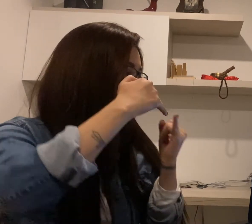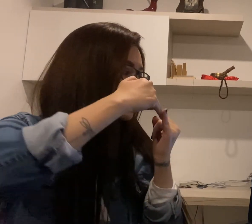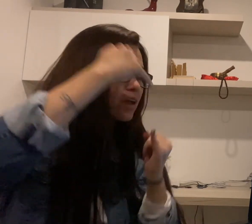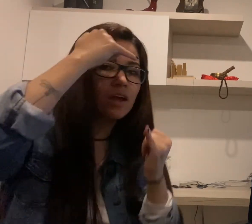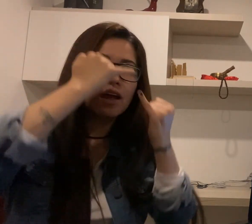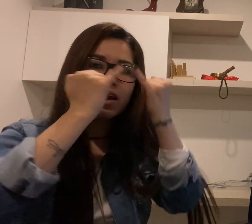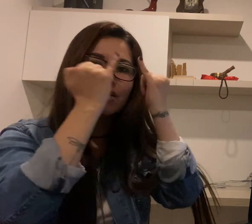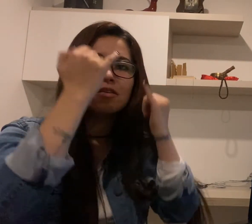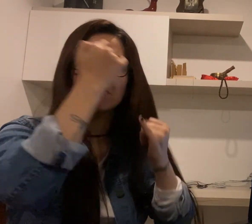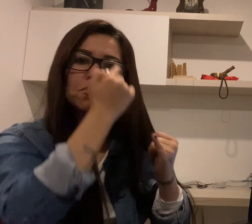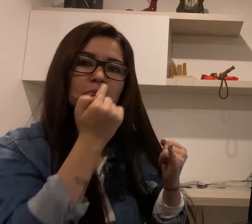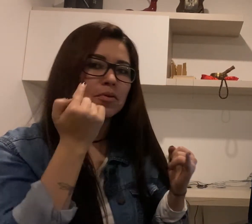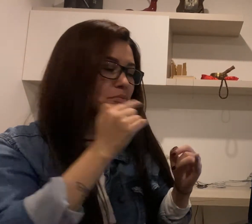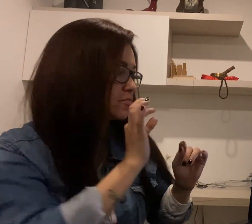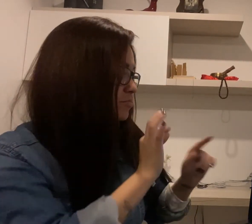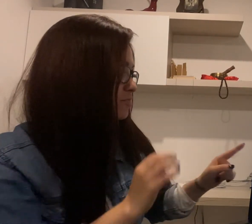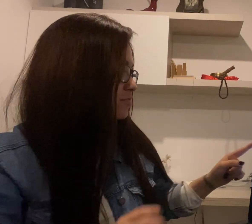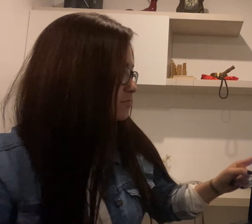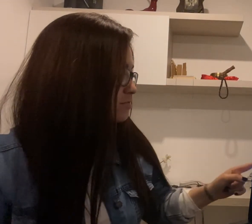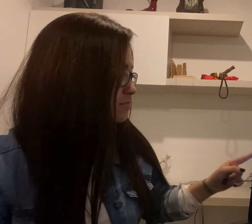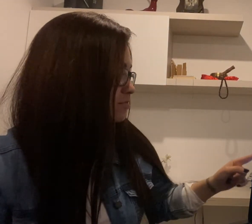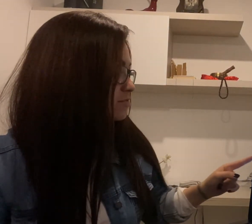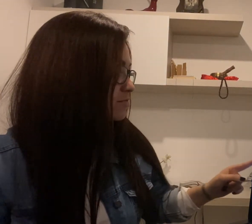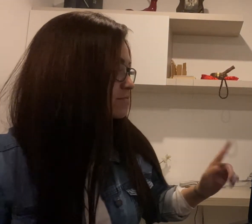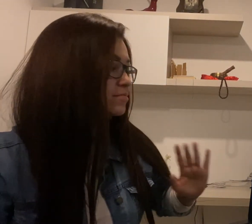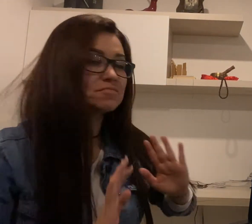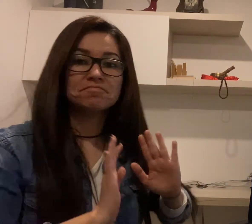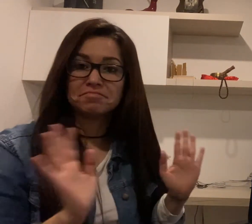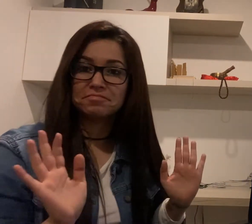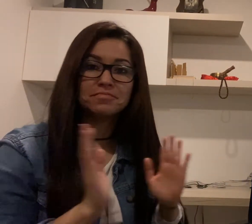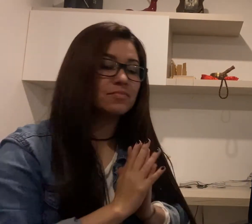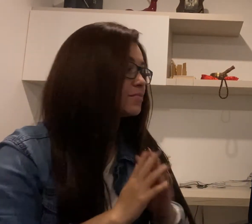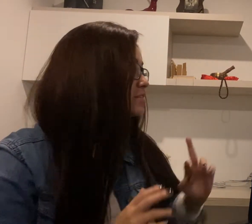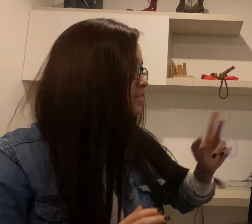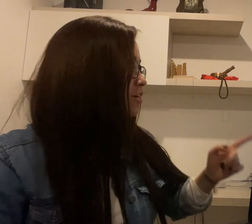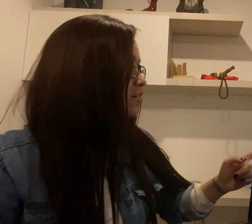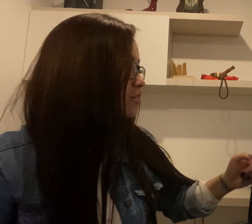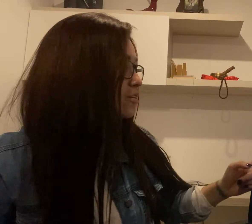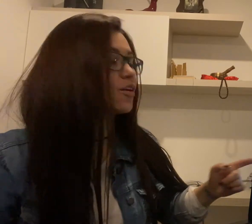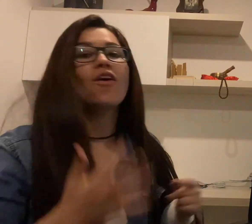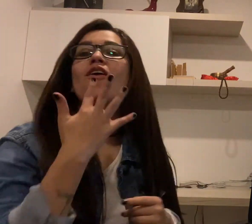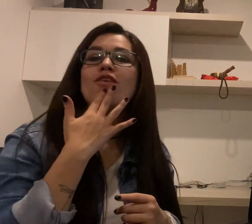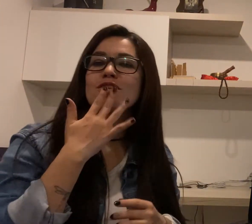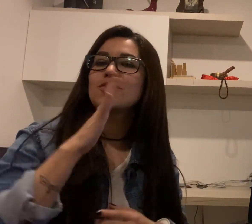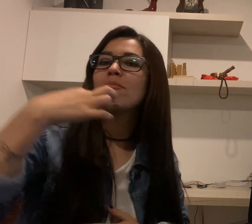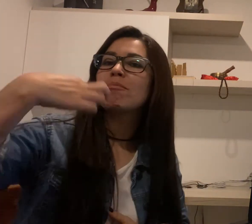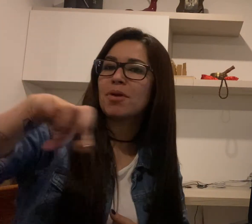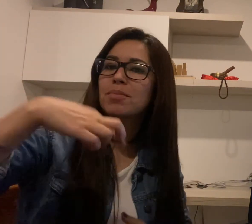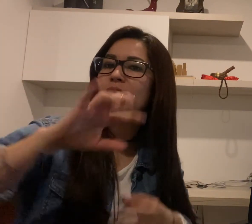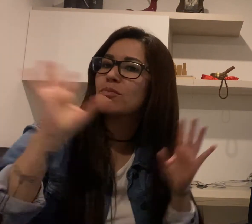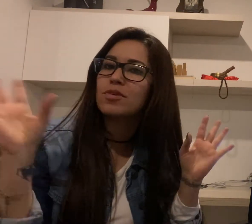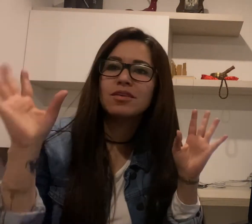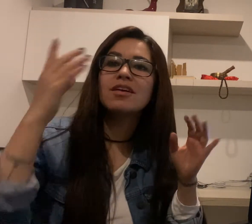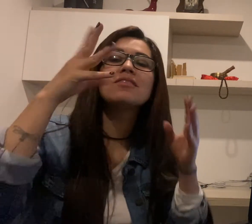mostrar, porque aquí en esta primera La Mujer en el Baño, que así se denomina, nos deja ver el uso de la línea